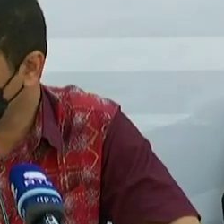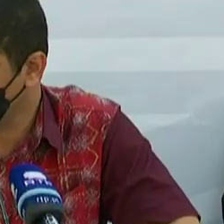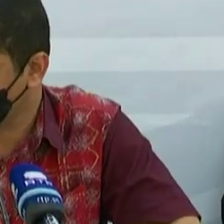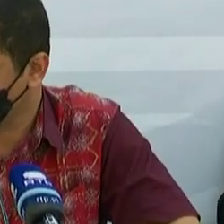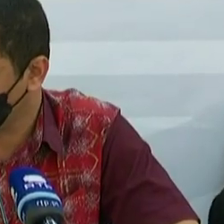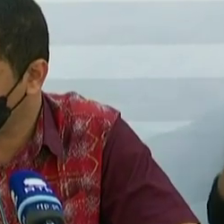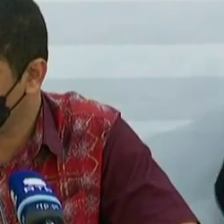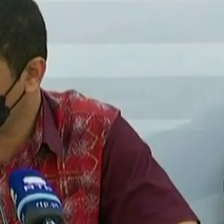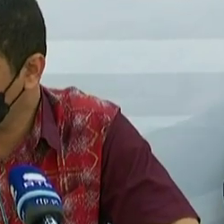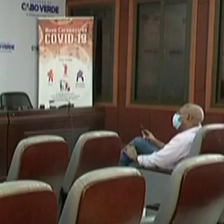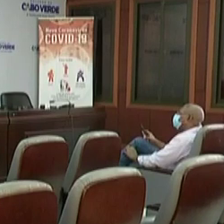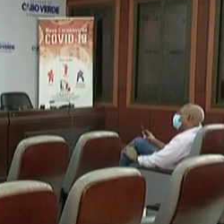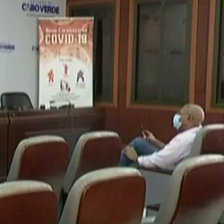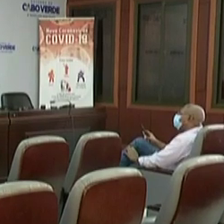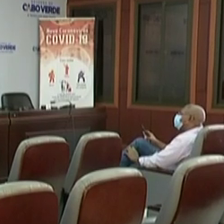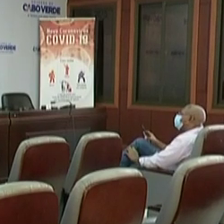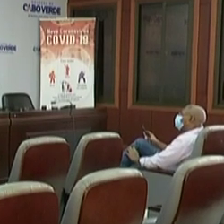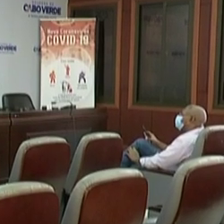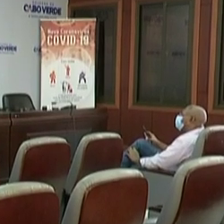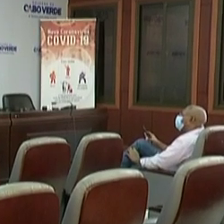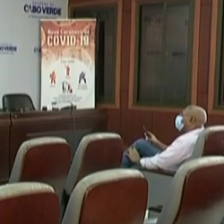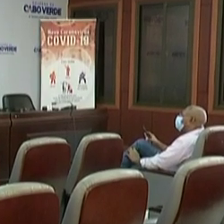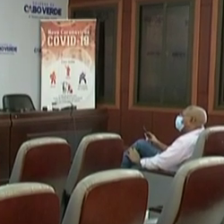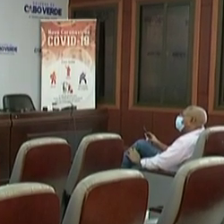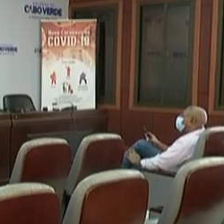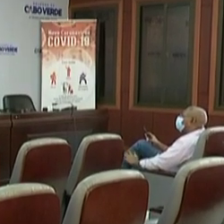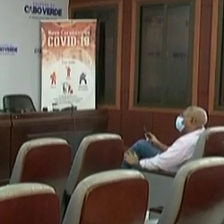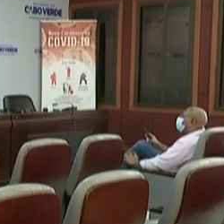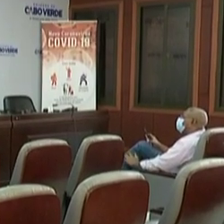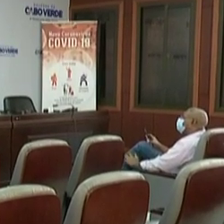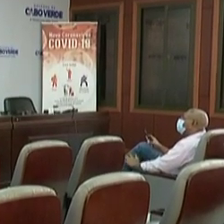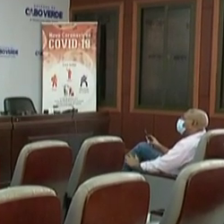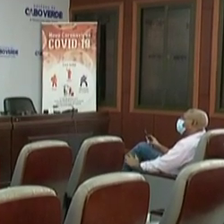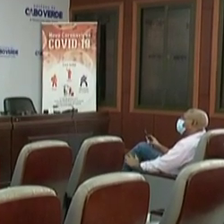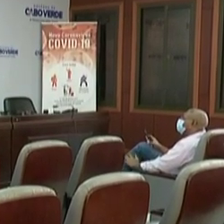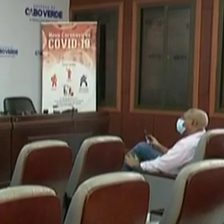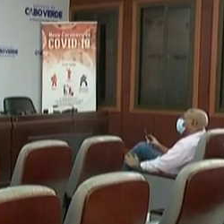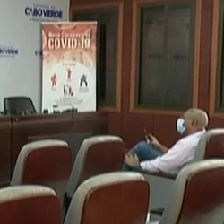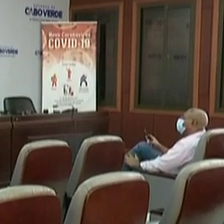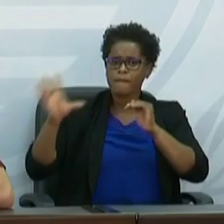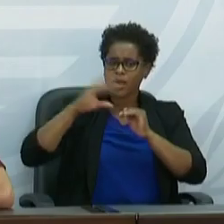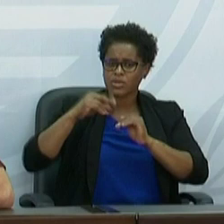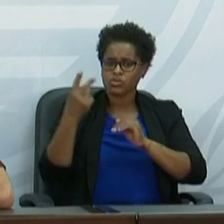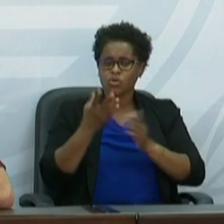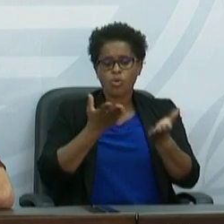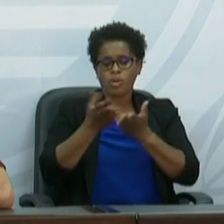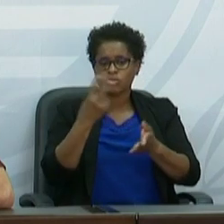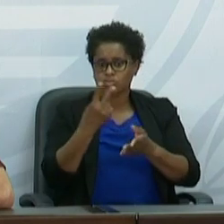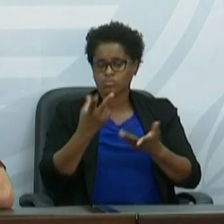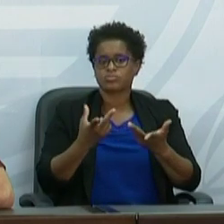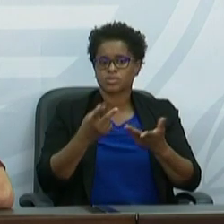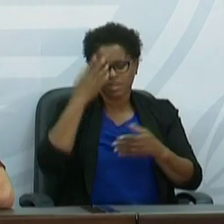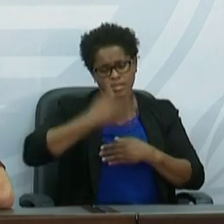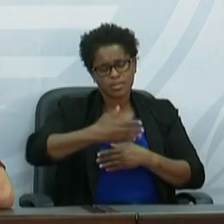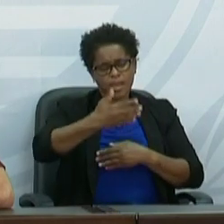Diretor Nacional de Saúde vislumbra um pequeno sinal de estabilização, mas não dá certeza absoluta. Na semana passada,